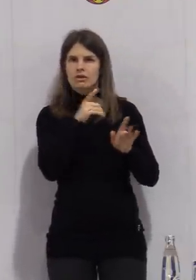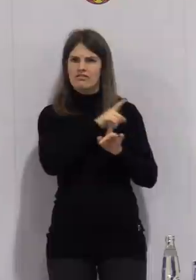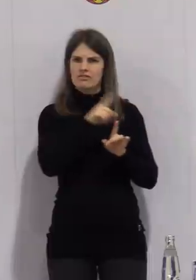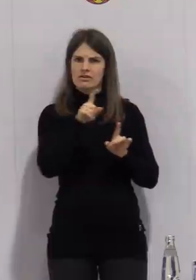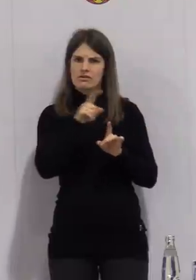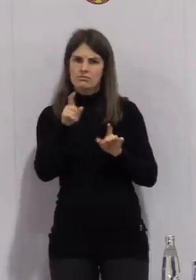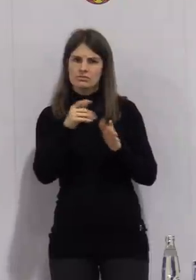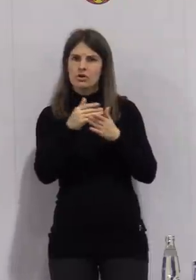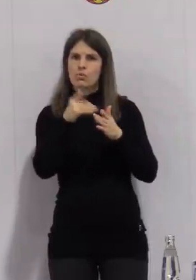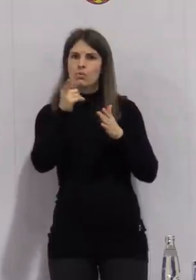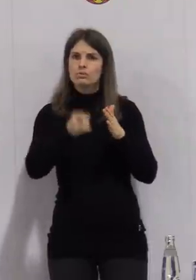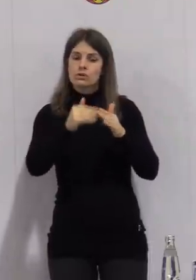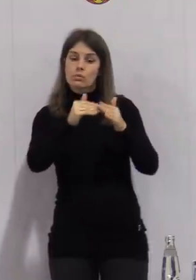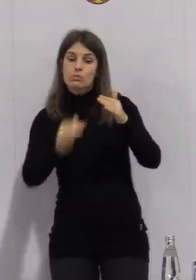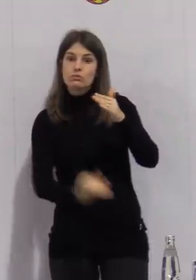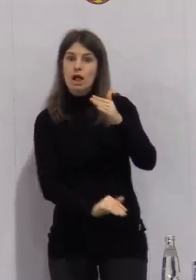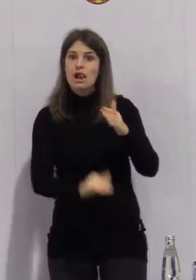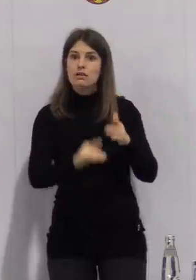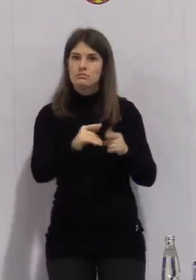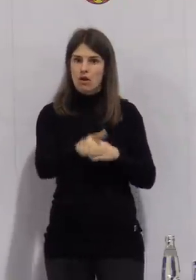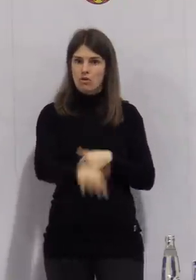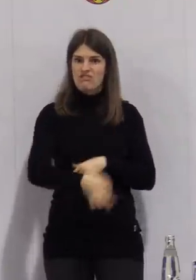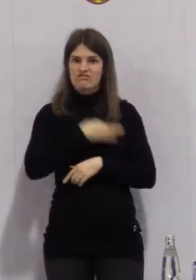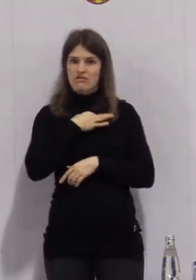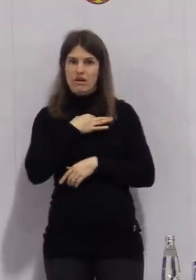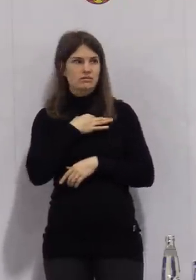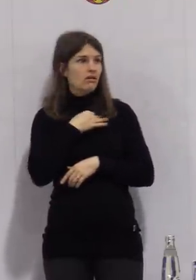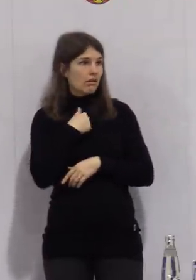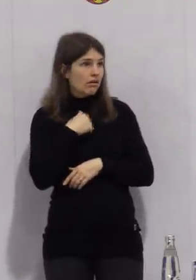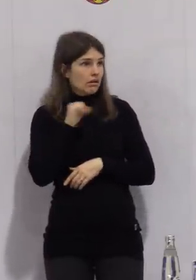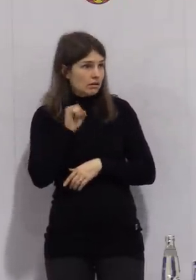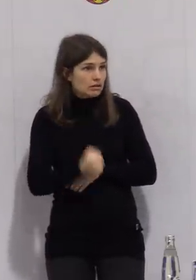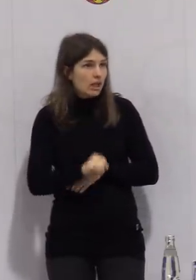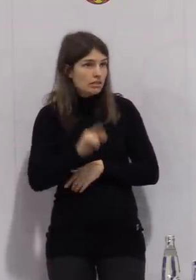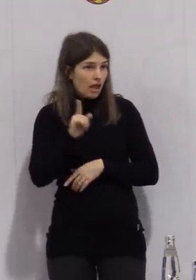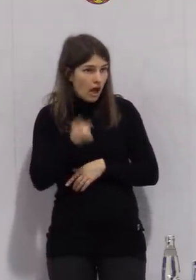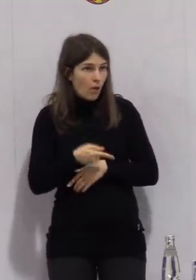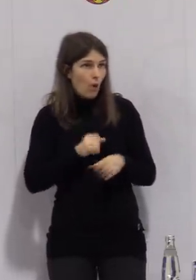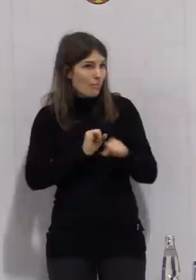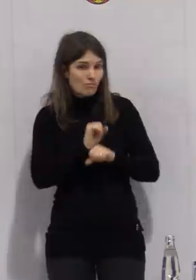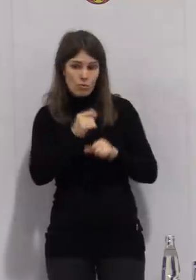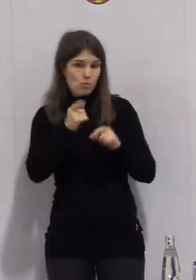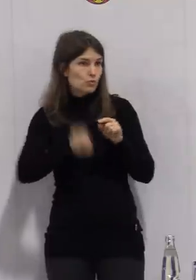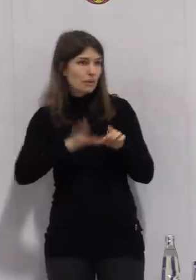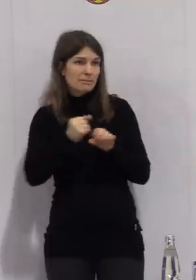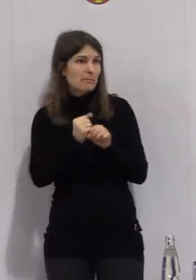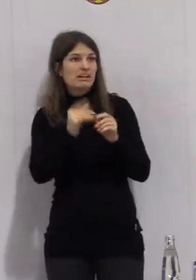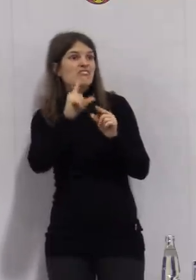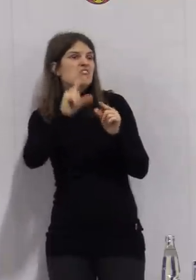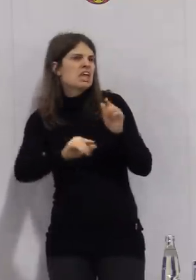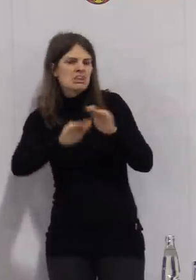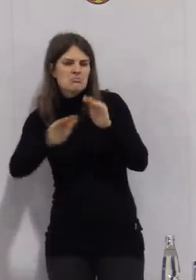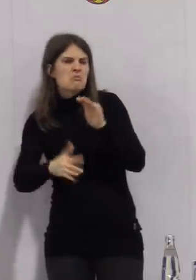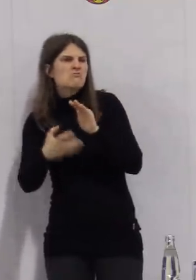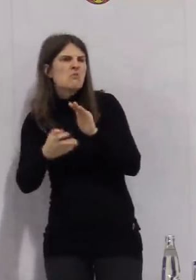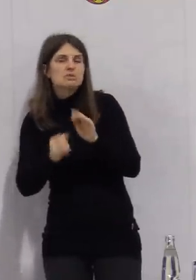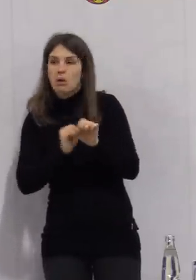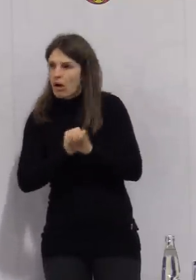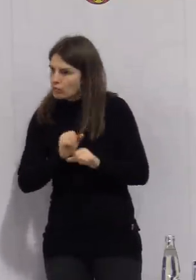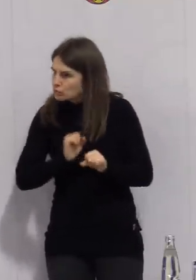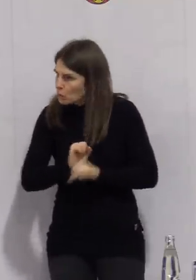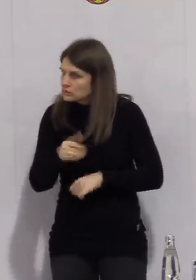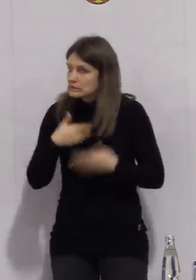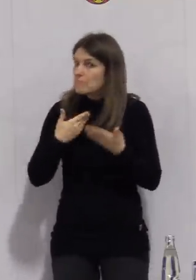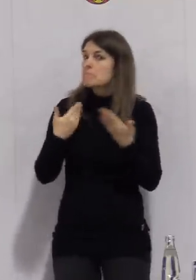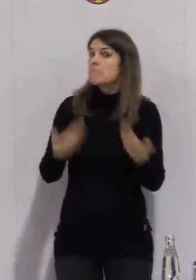angefragt haben, ob sie diese Strategie auch fahren können. Wir begrüßen das ausdrücklich, dass auch kleinere Unternehmen